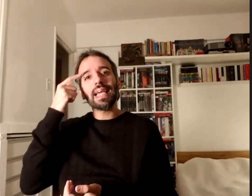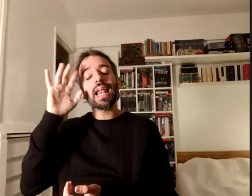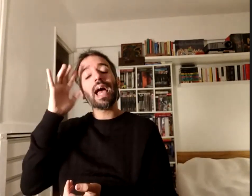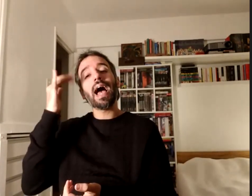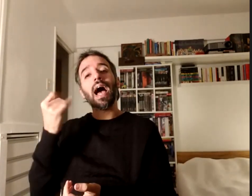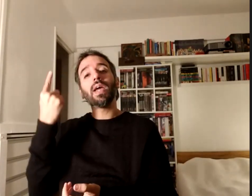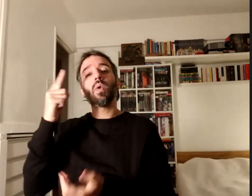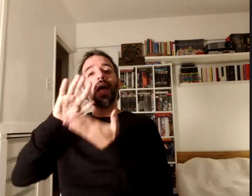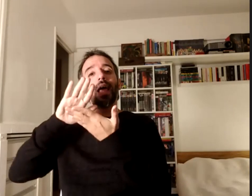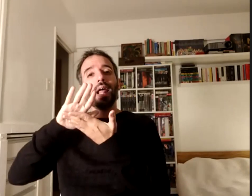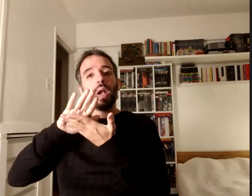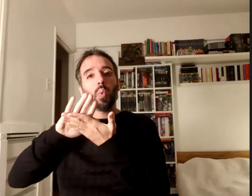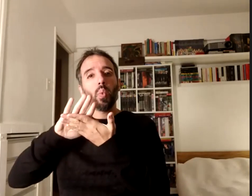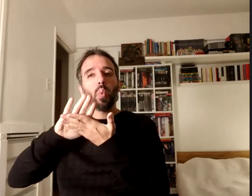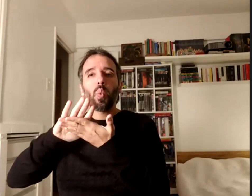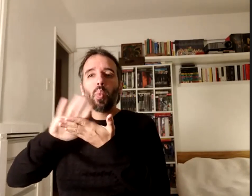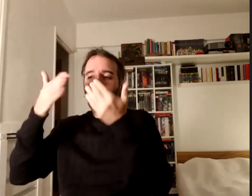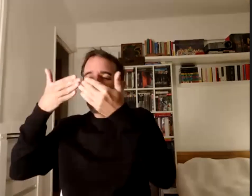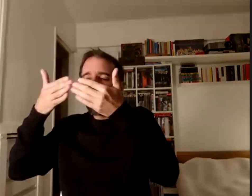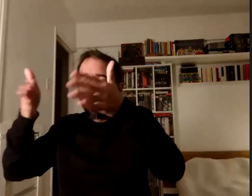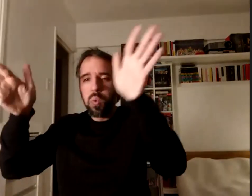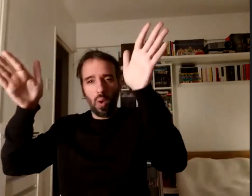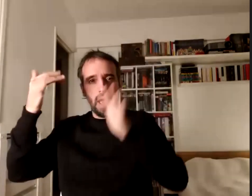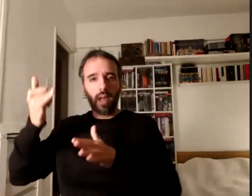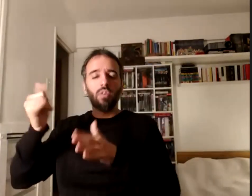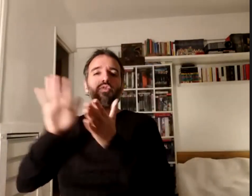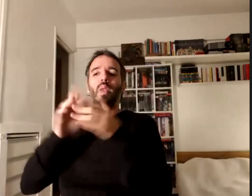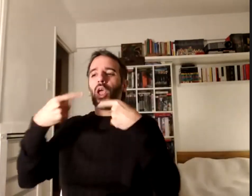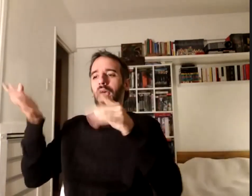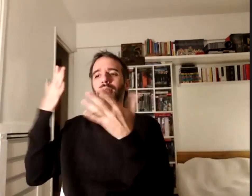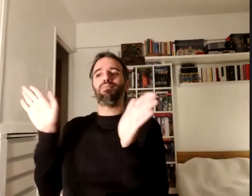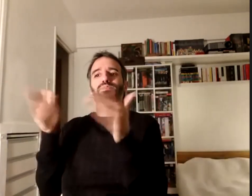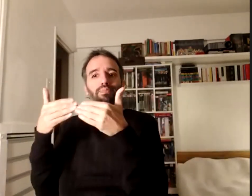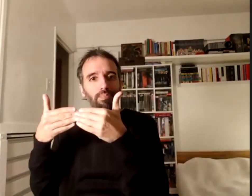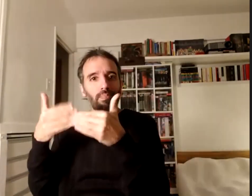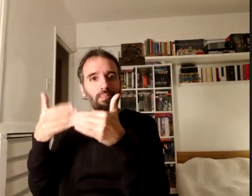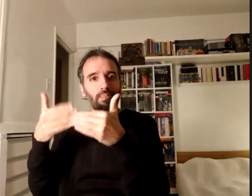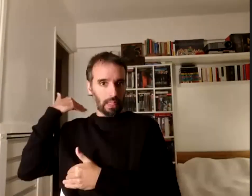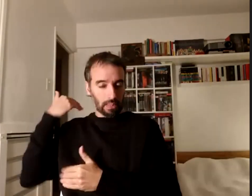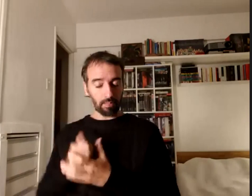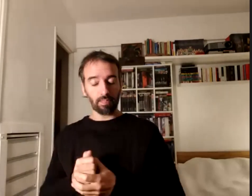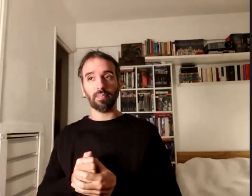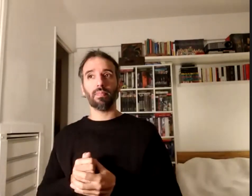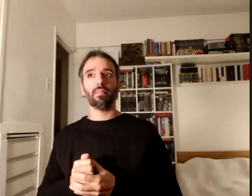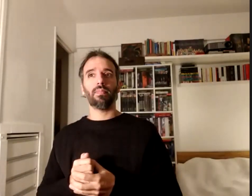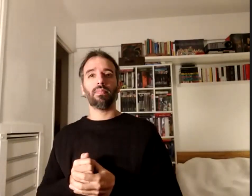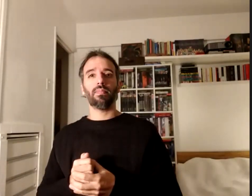luz digamos respecto de cosas que parecían invisibles una de ellas que lo que hemos tratado de